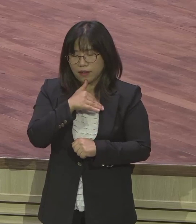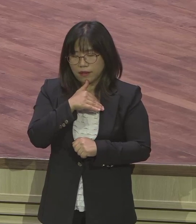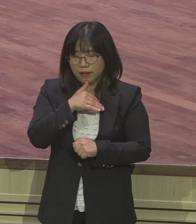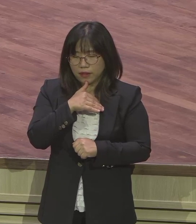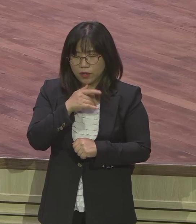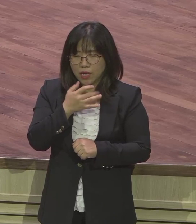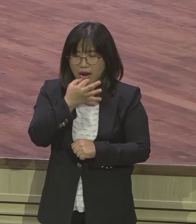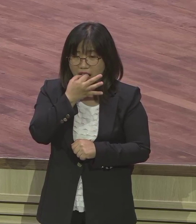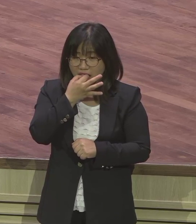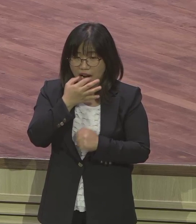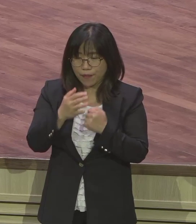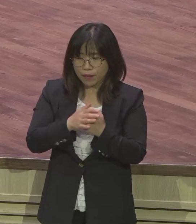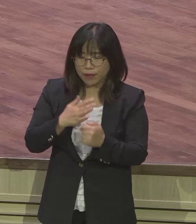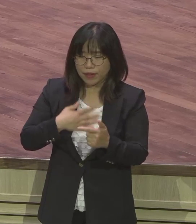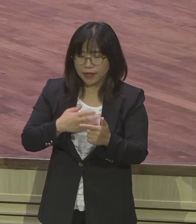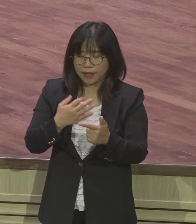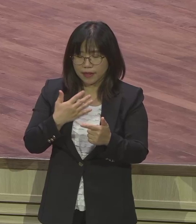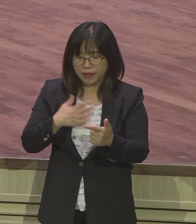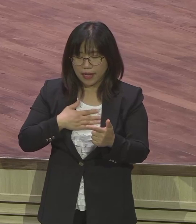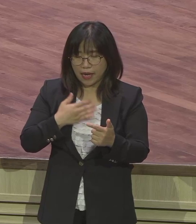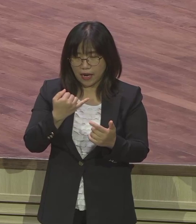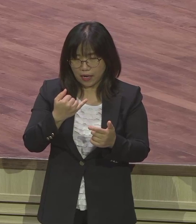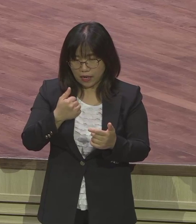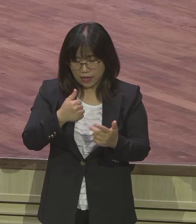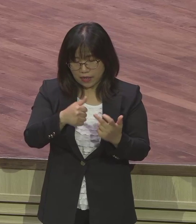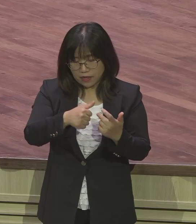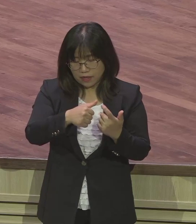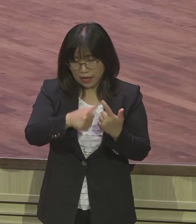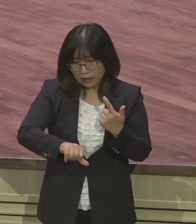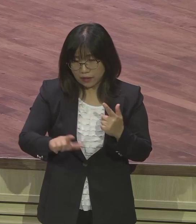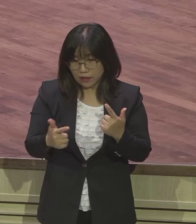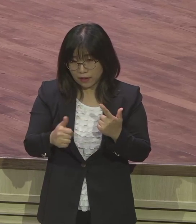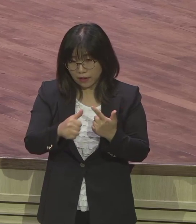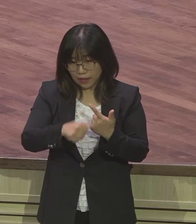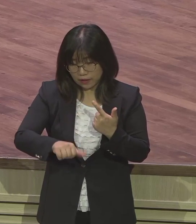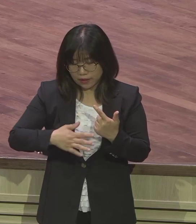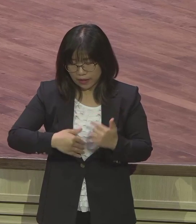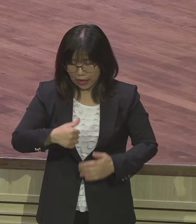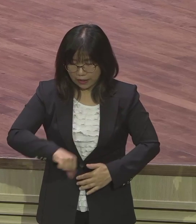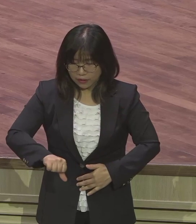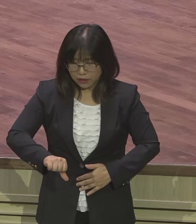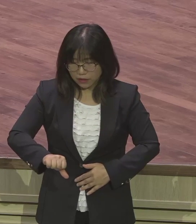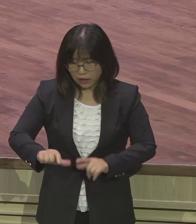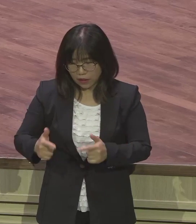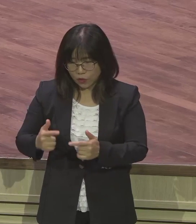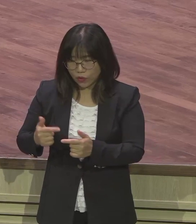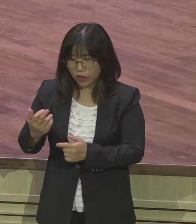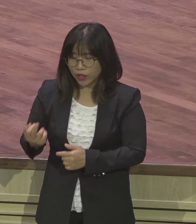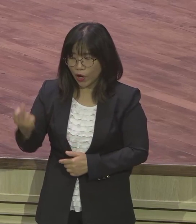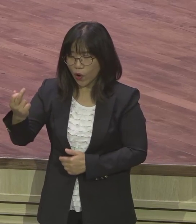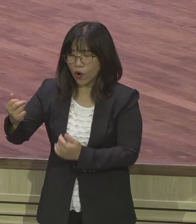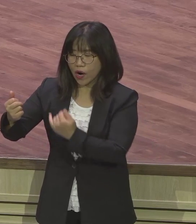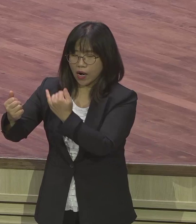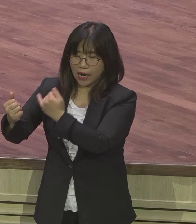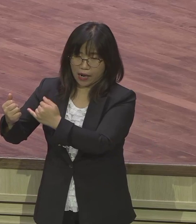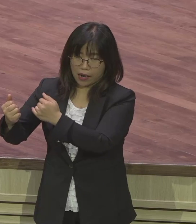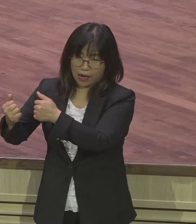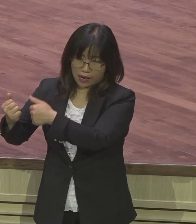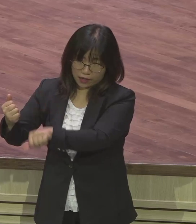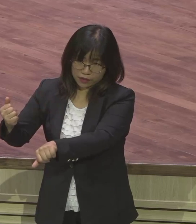자기 자식 안 되고 애일의 형의 자식이 되기 때문에 재산이 자기가 계산할 때 4분의 1로 나눠지는 거요 50